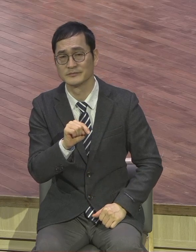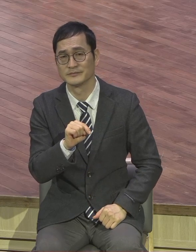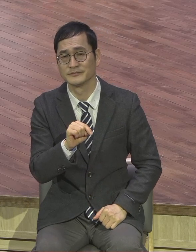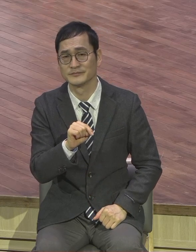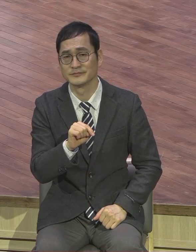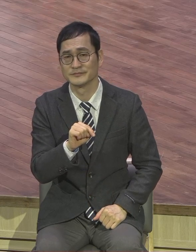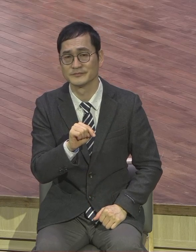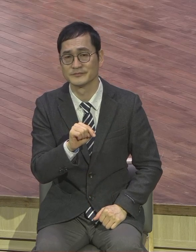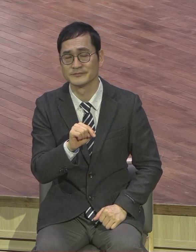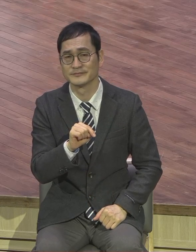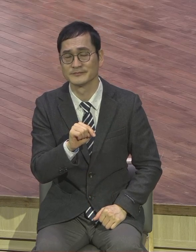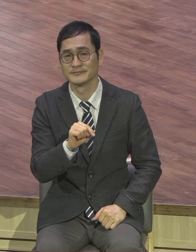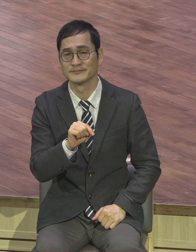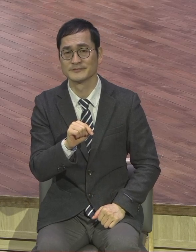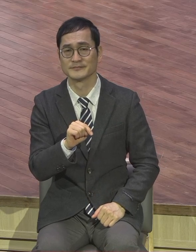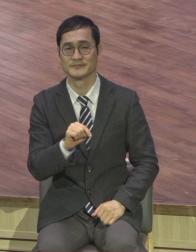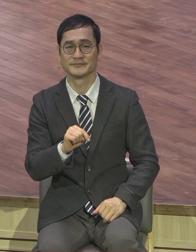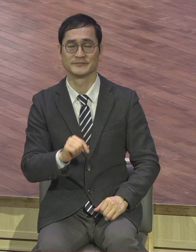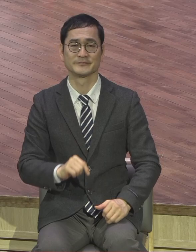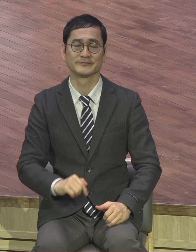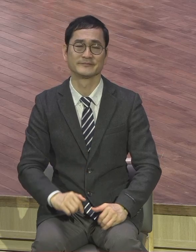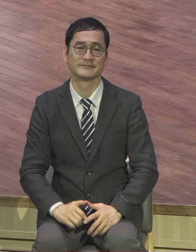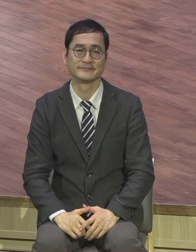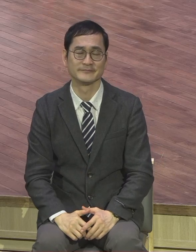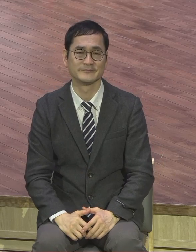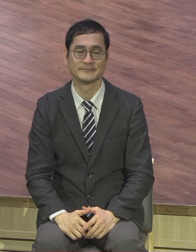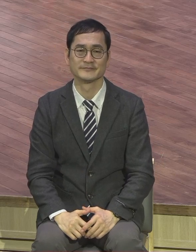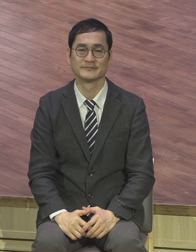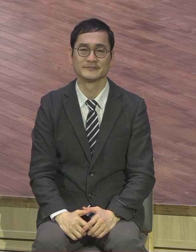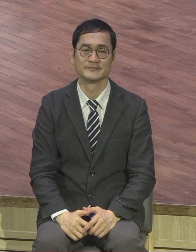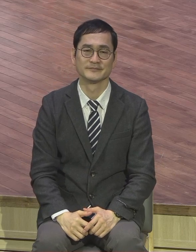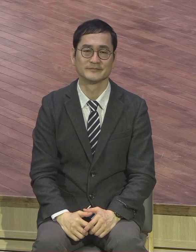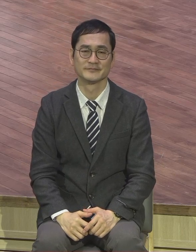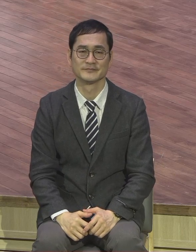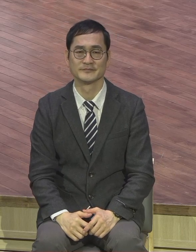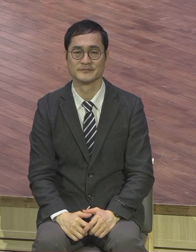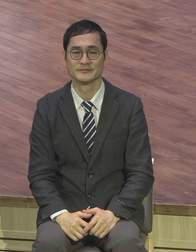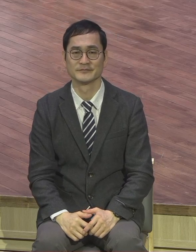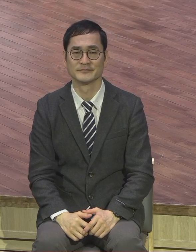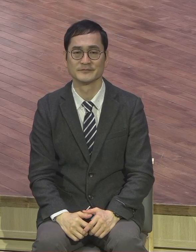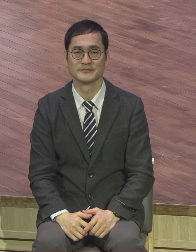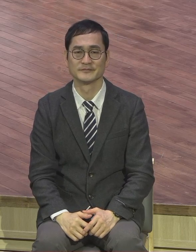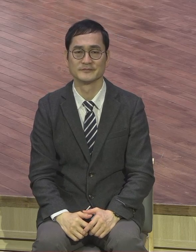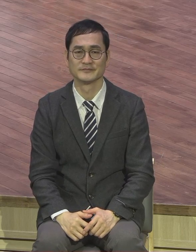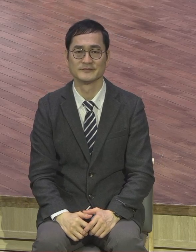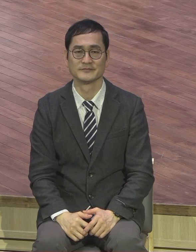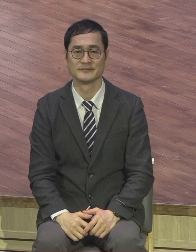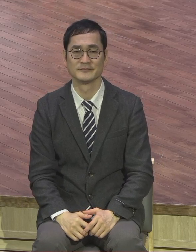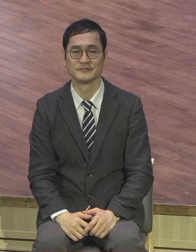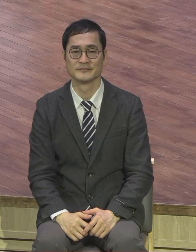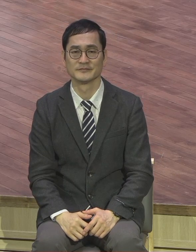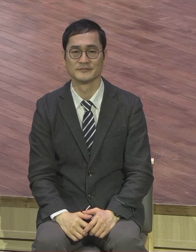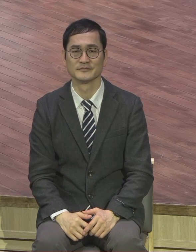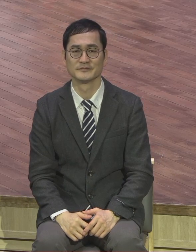우리 정원장 우리 노원장 우리 애들 데리고 와서 아침에 우리 먼저 들이기 이제